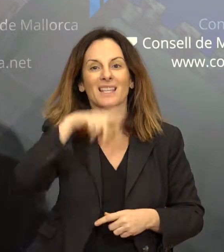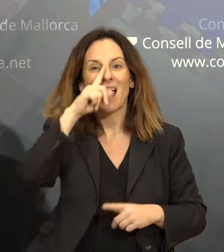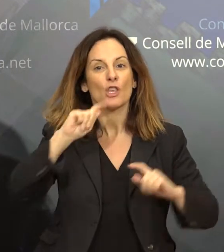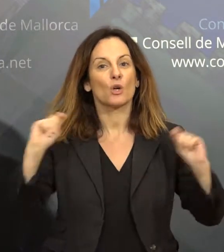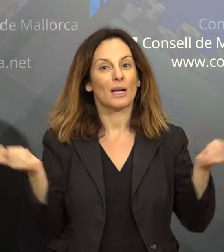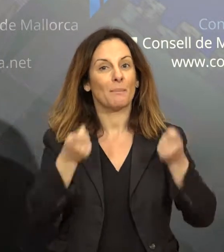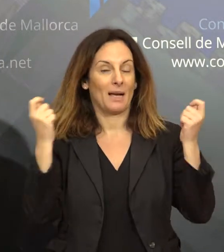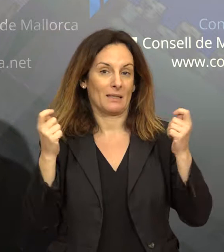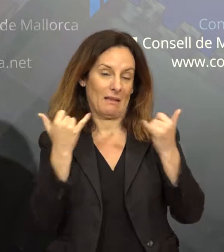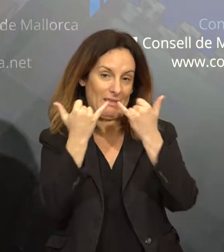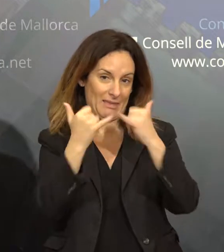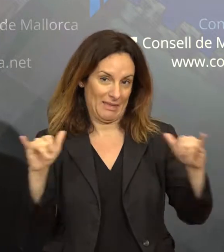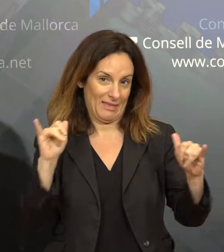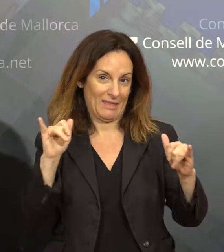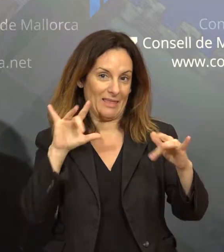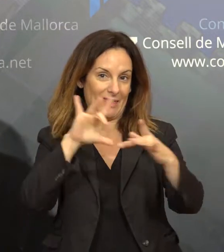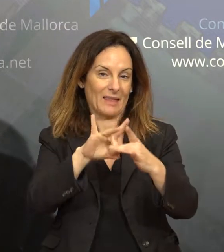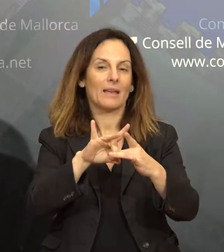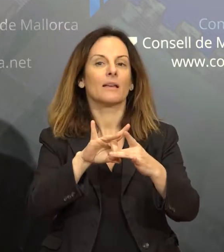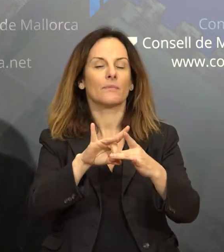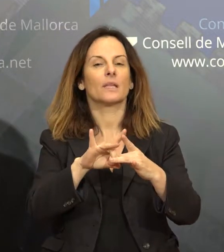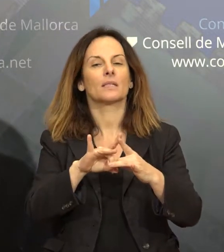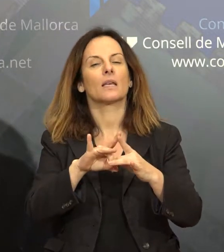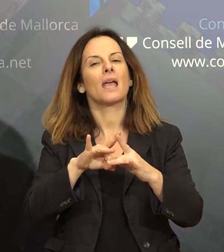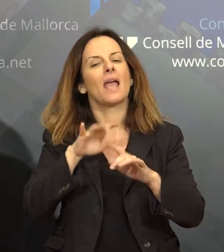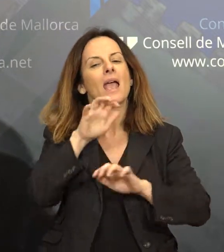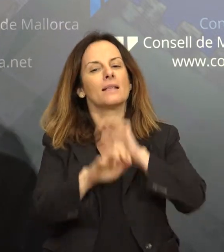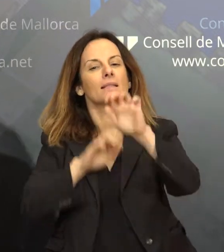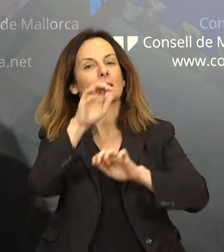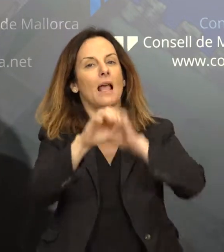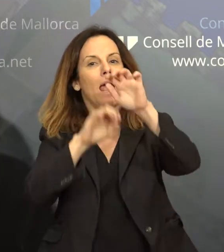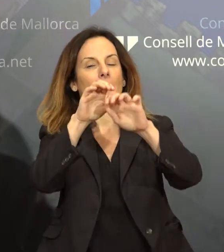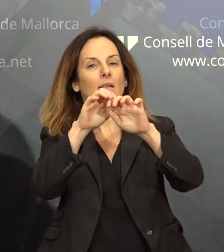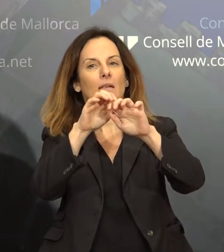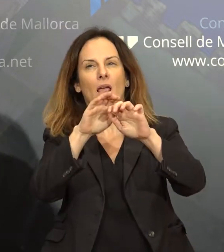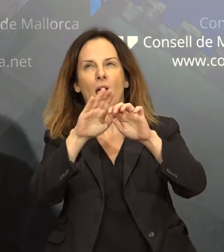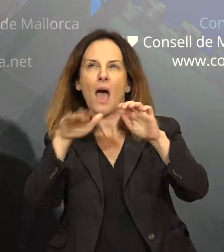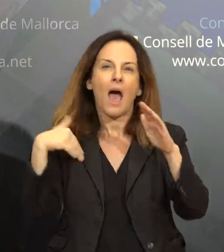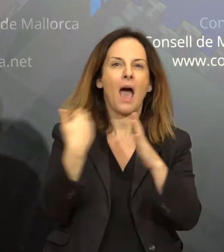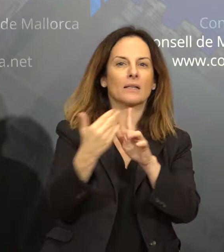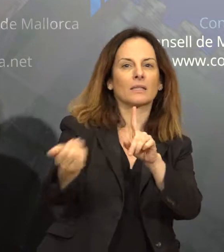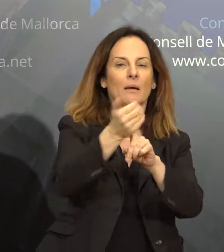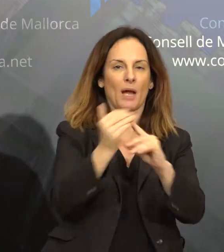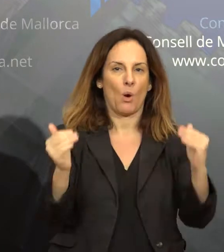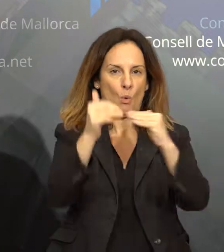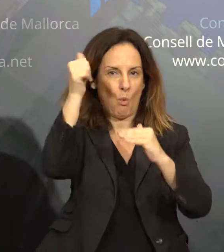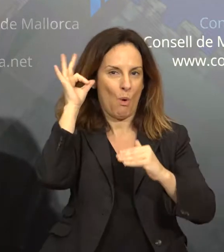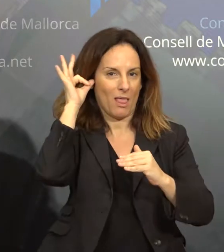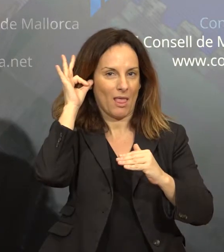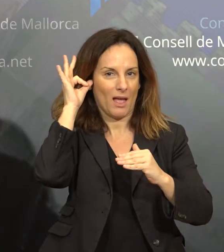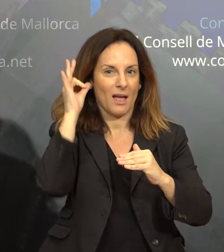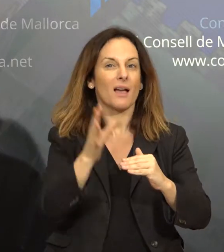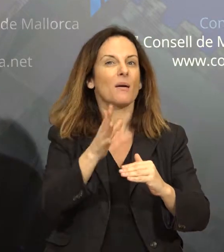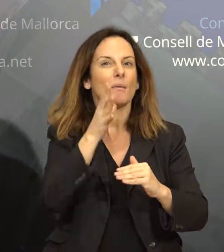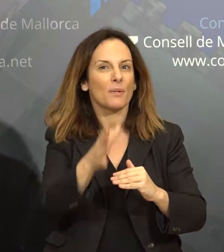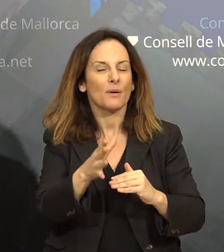a aquesta commemoració és escalant cap a la igualtat, definint com les dones han de realitzar